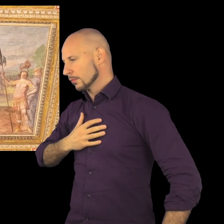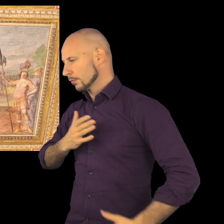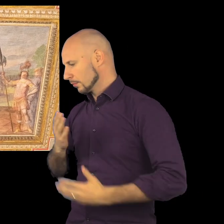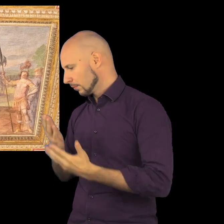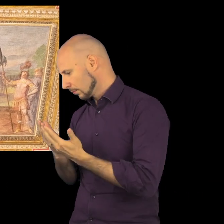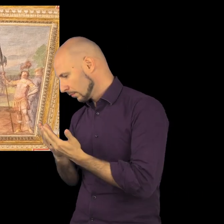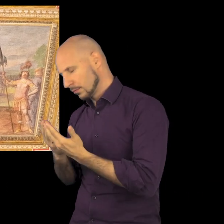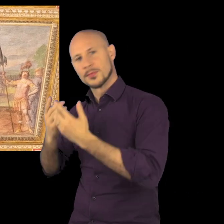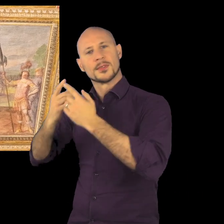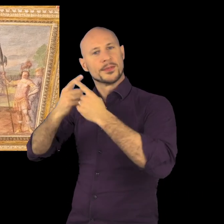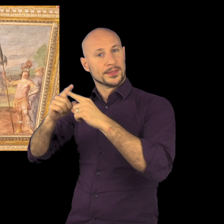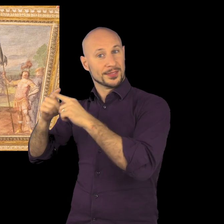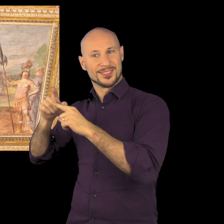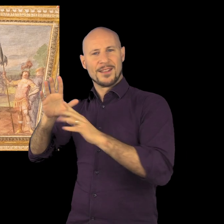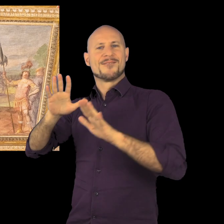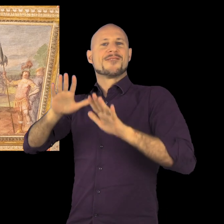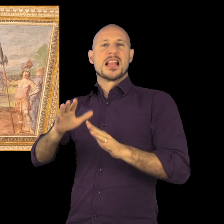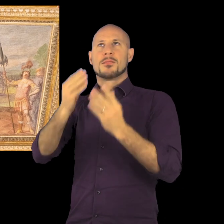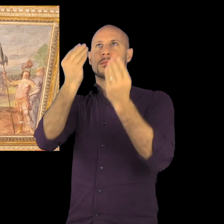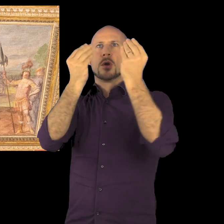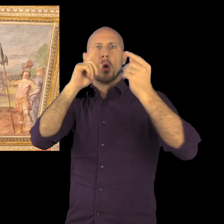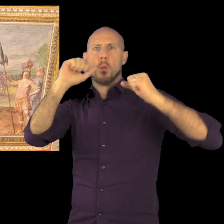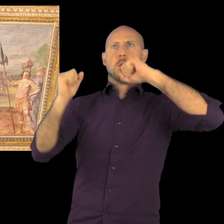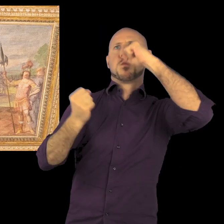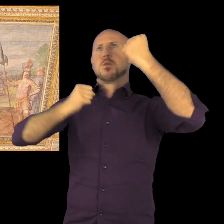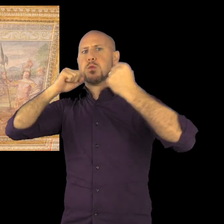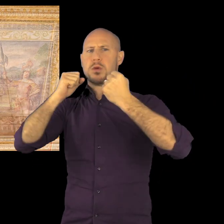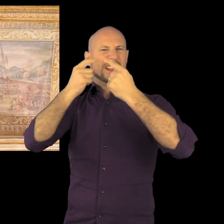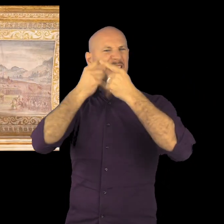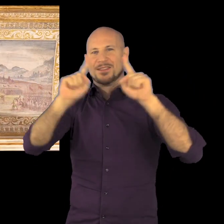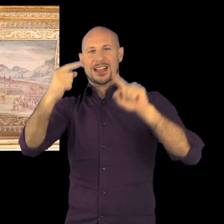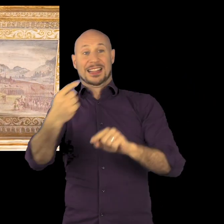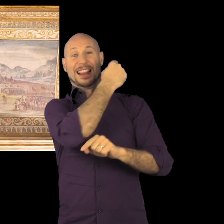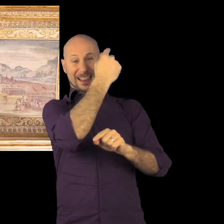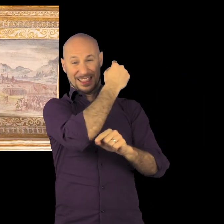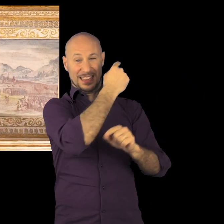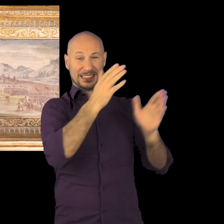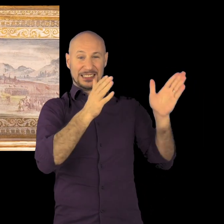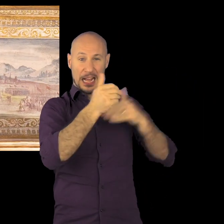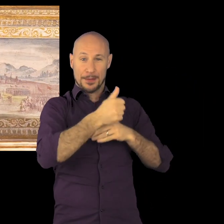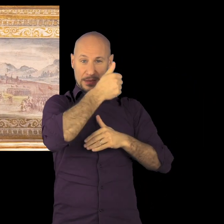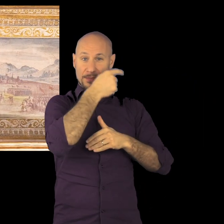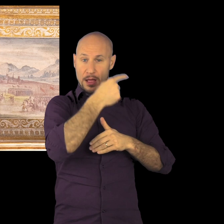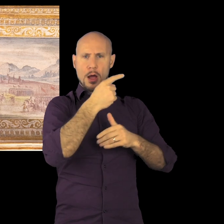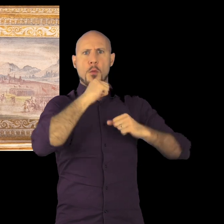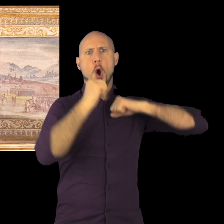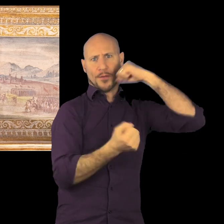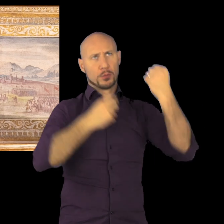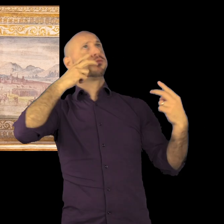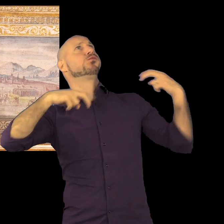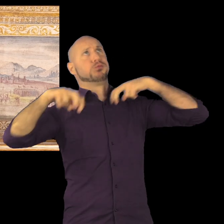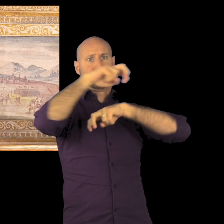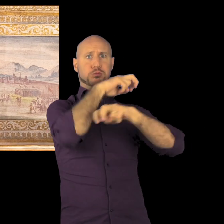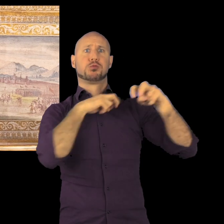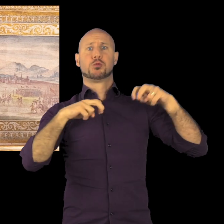affrescato con una pacatezza e al contempo una staticità di pose assolutamente unica e